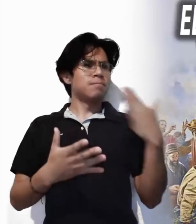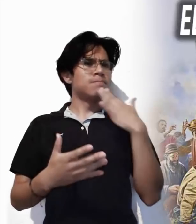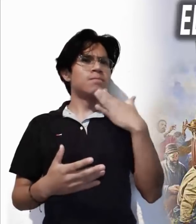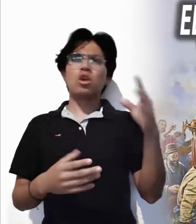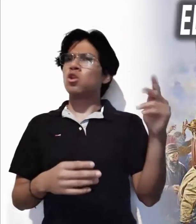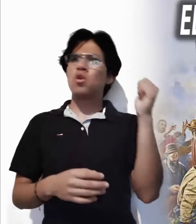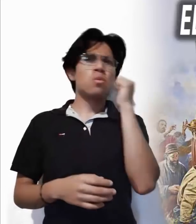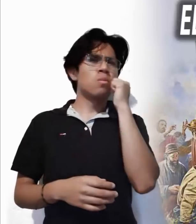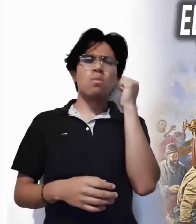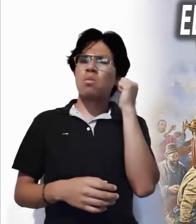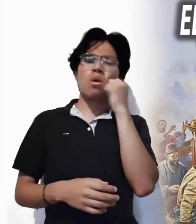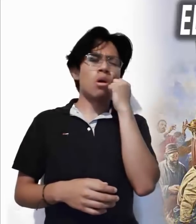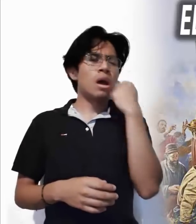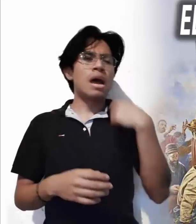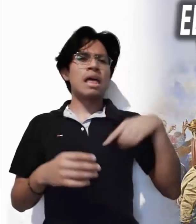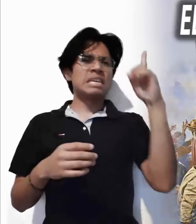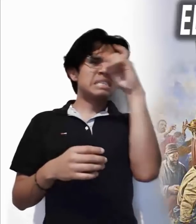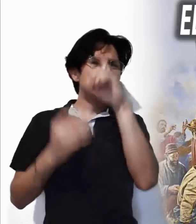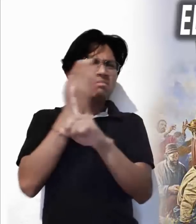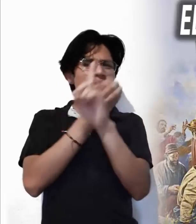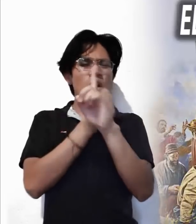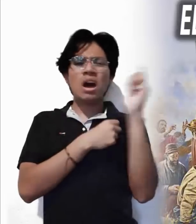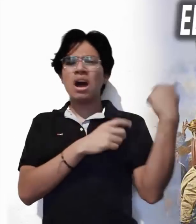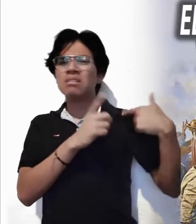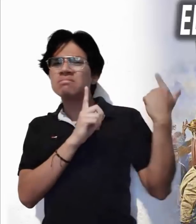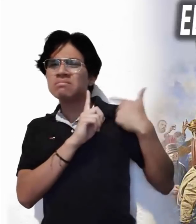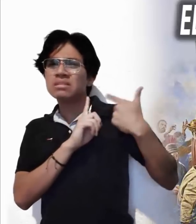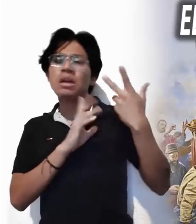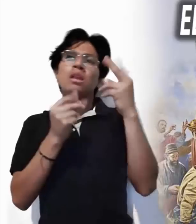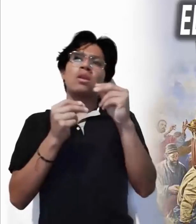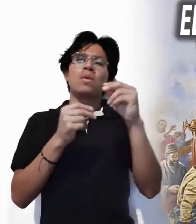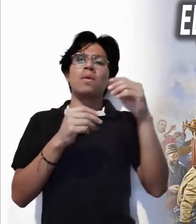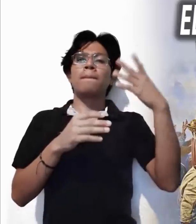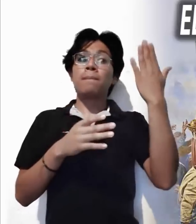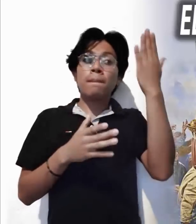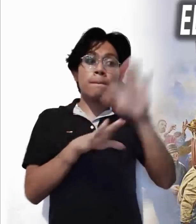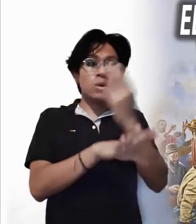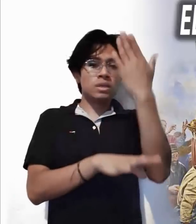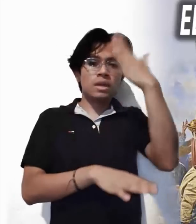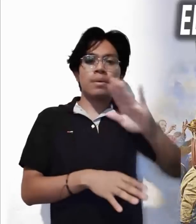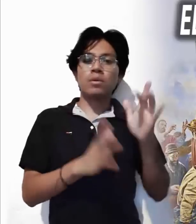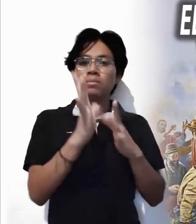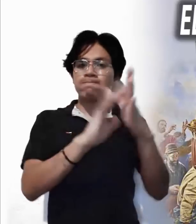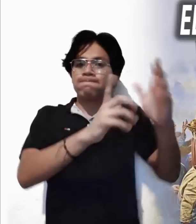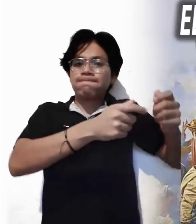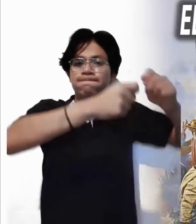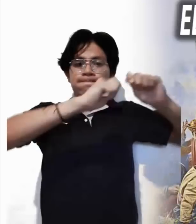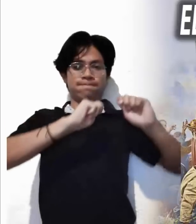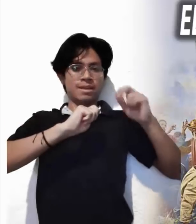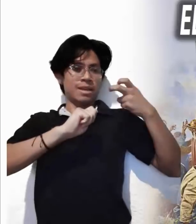sin importar las dificultades o las burlas, pues sabemos que lo que nos ha dejado Jesús